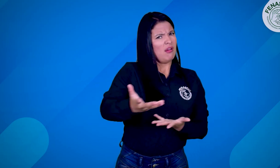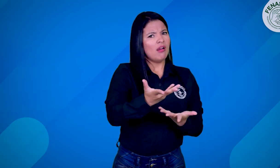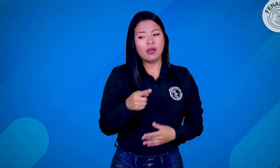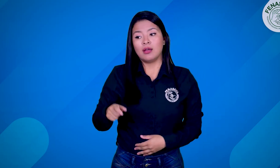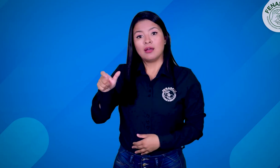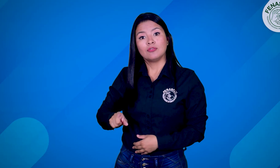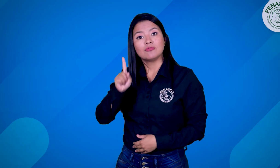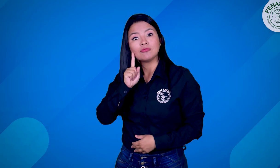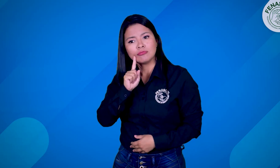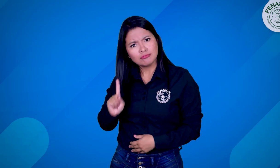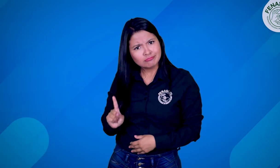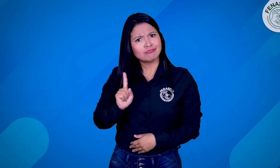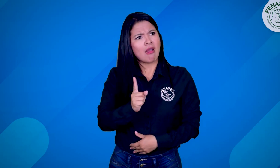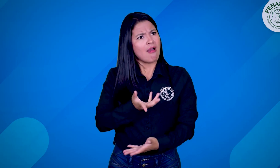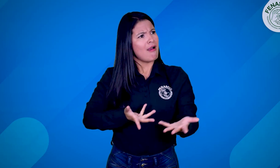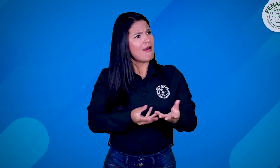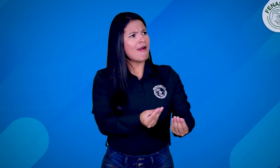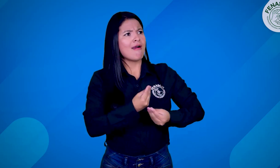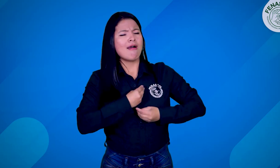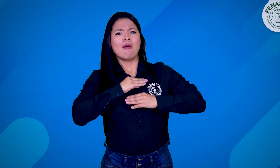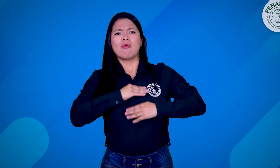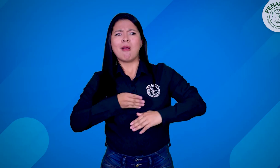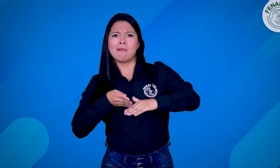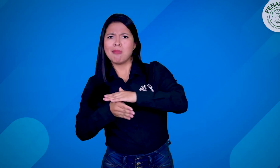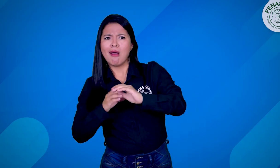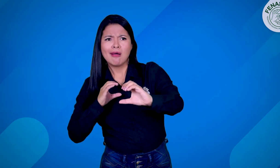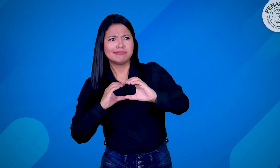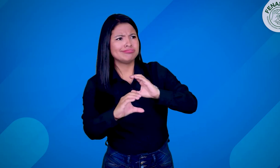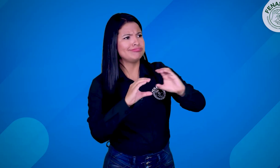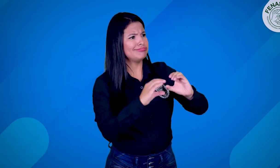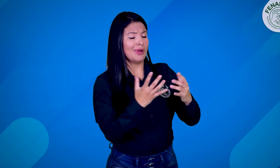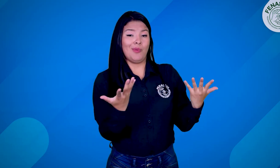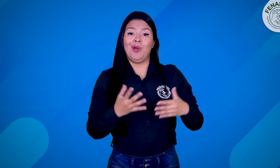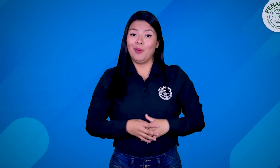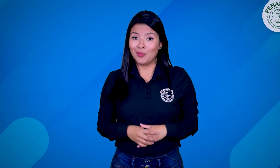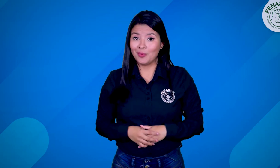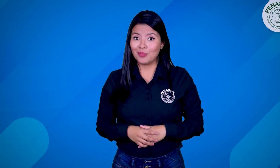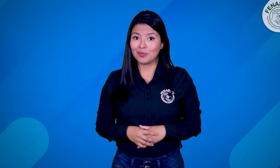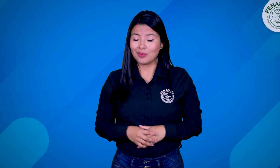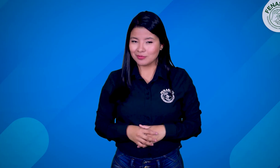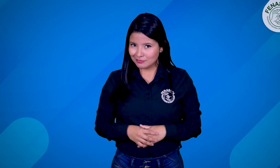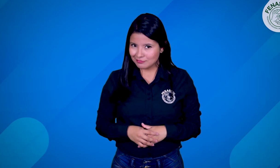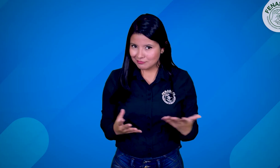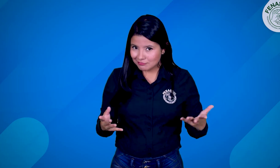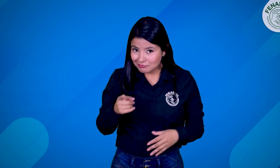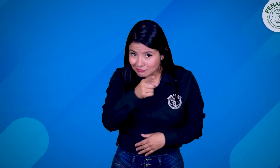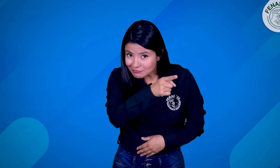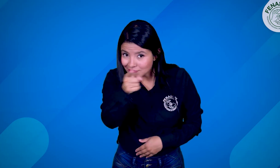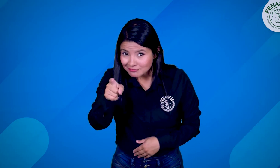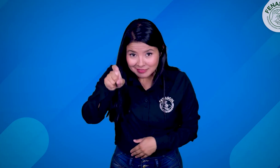participación efectiva y su comunicación con el entorno tranquilamente. Si necesitas servicios de